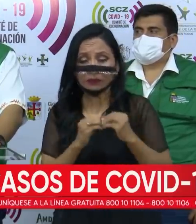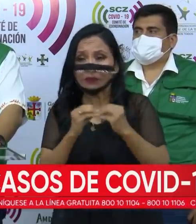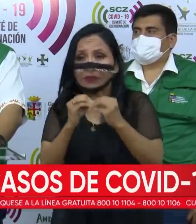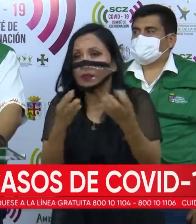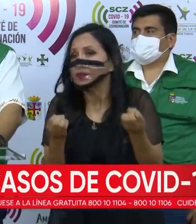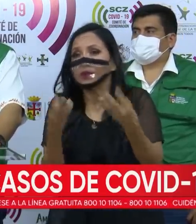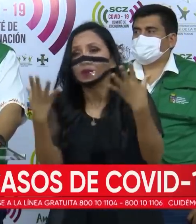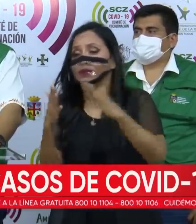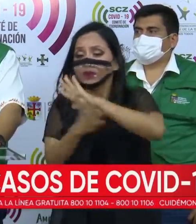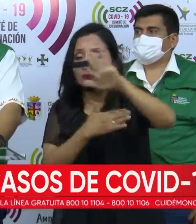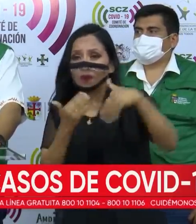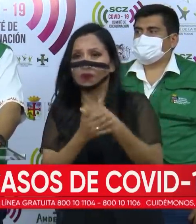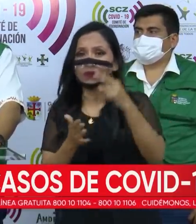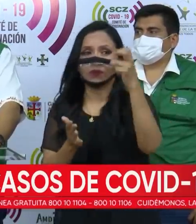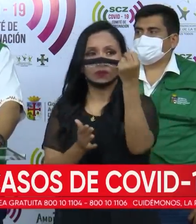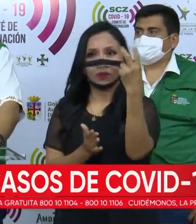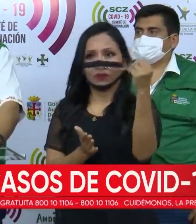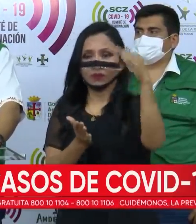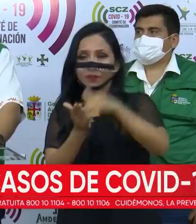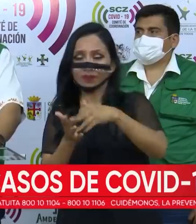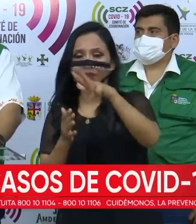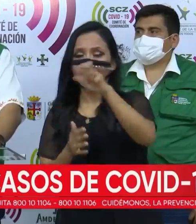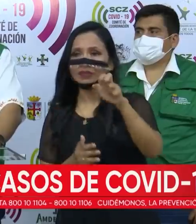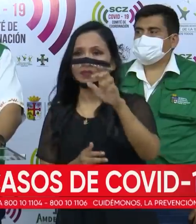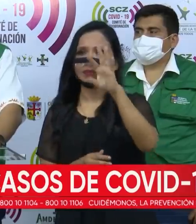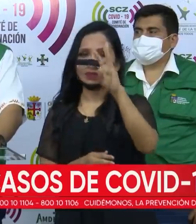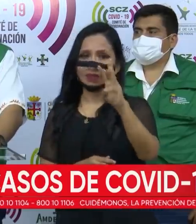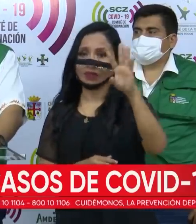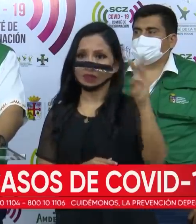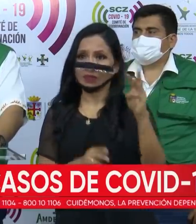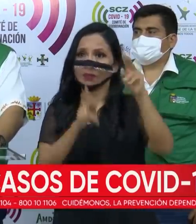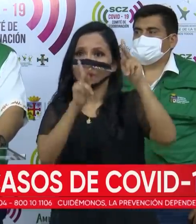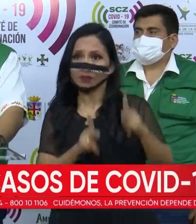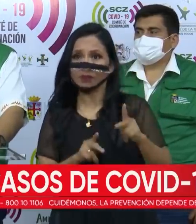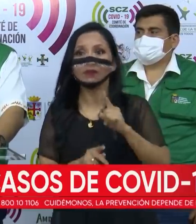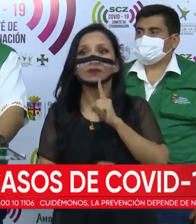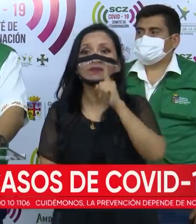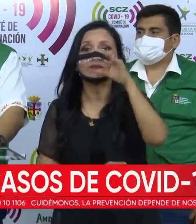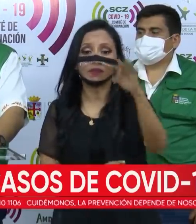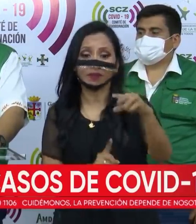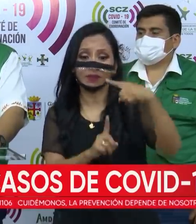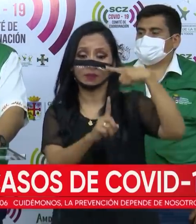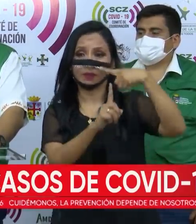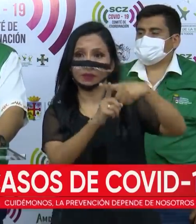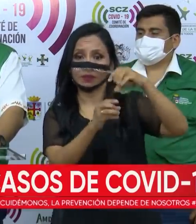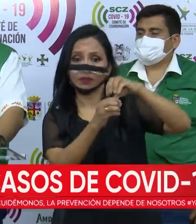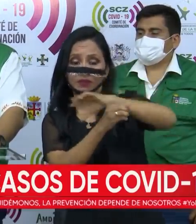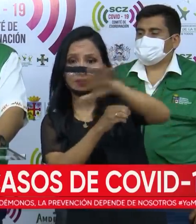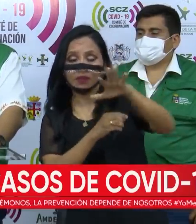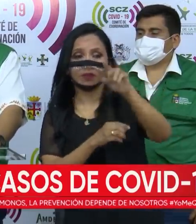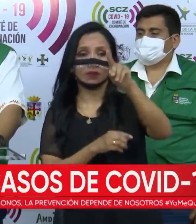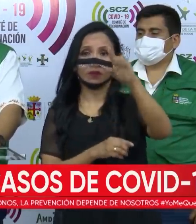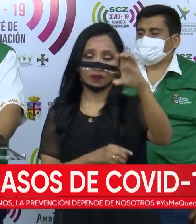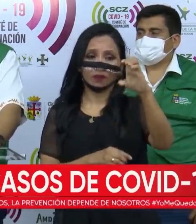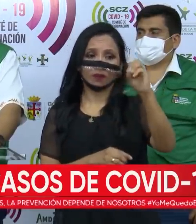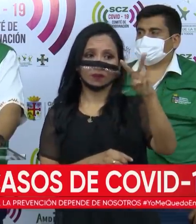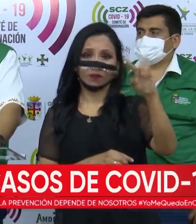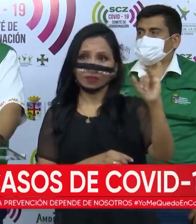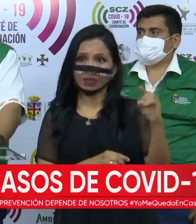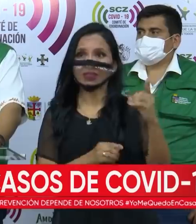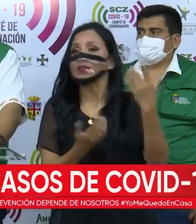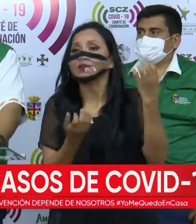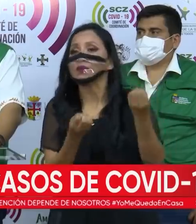registro total de 12.366 casos confirmados de COVID-19 en estos 100 días de epidemia.